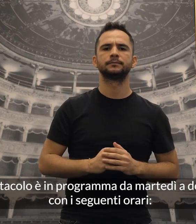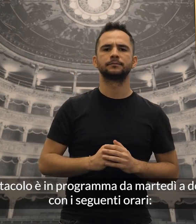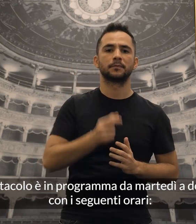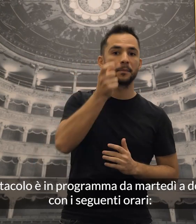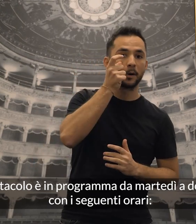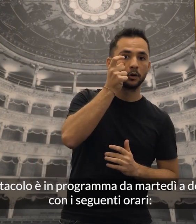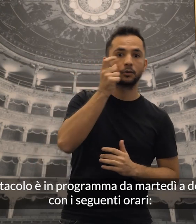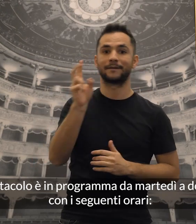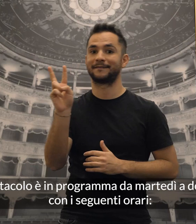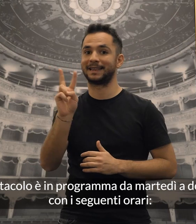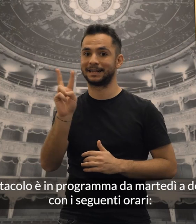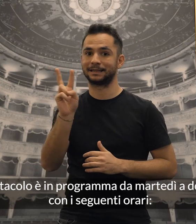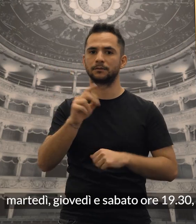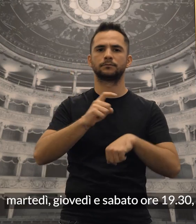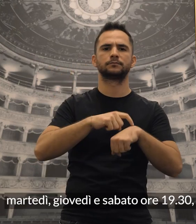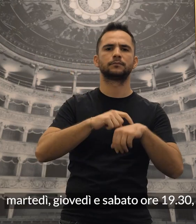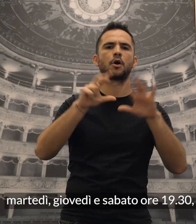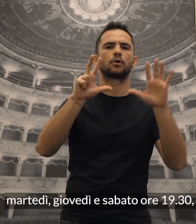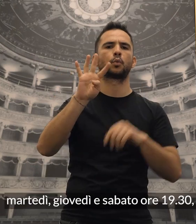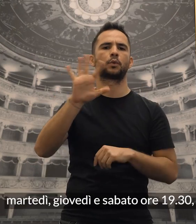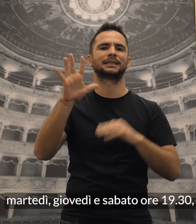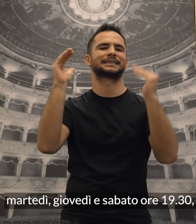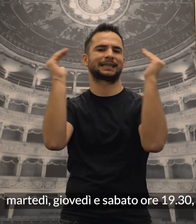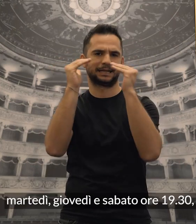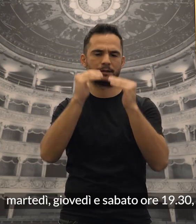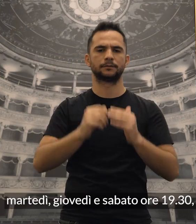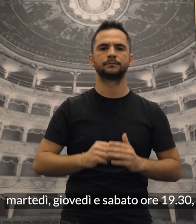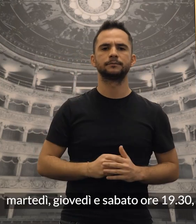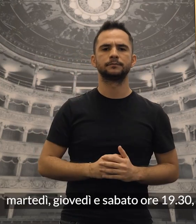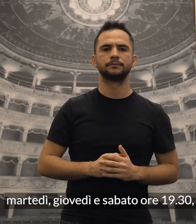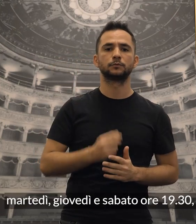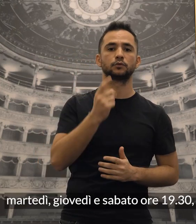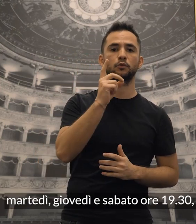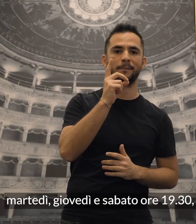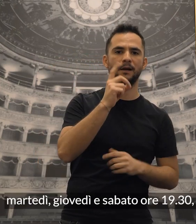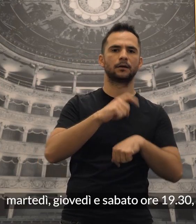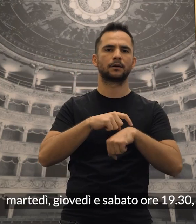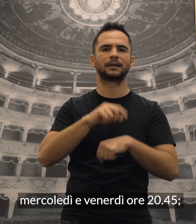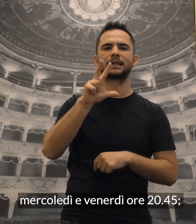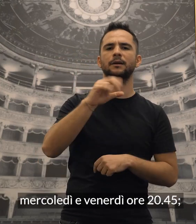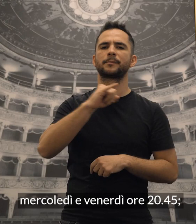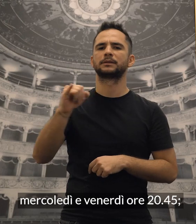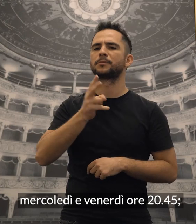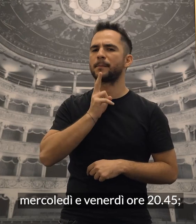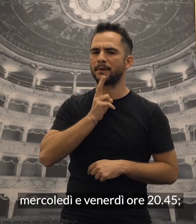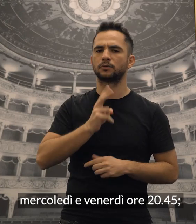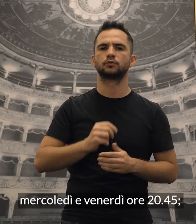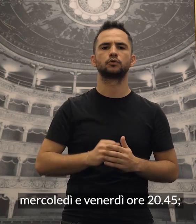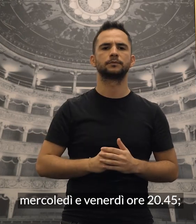con i seguenti orari. Martedì, giovedì e sabato ore 19.30, mercoledì e venerdì ore